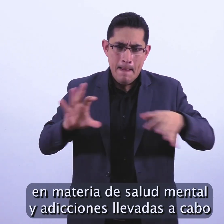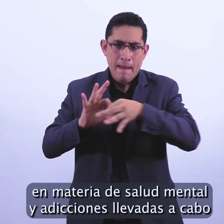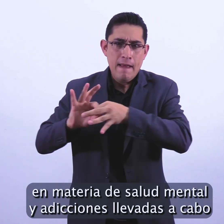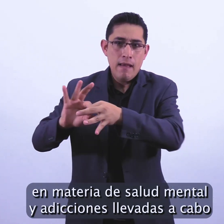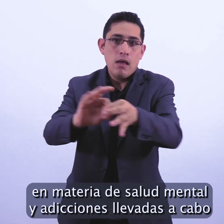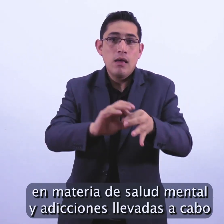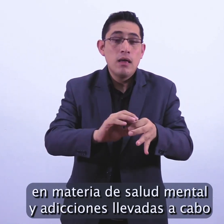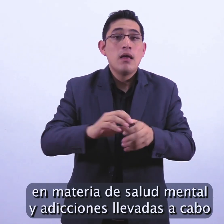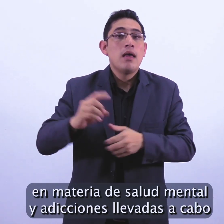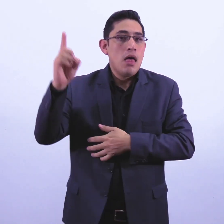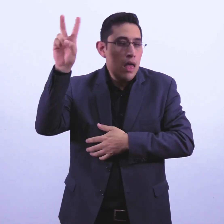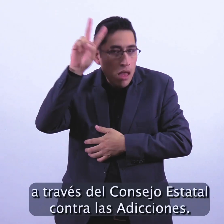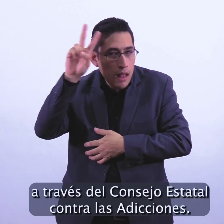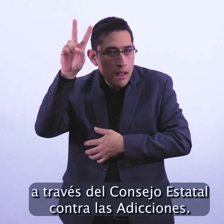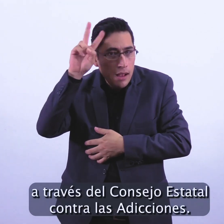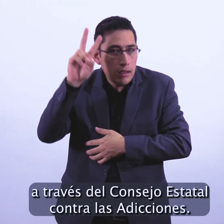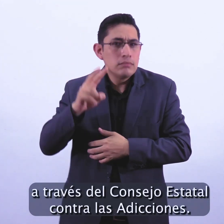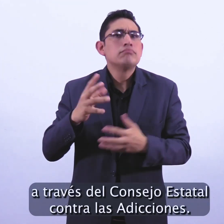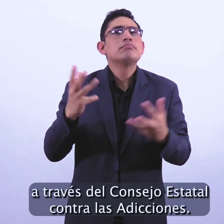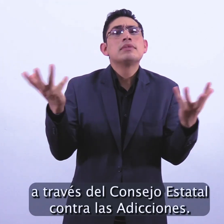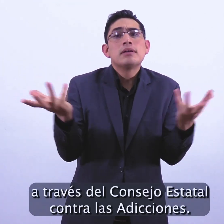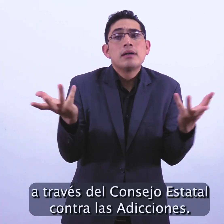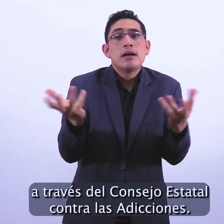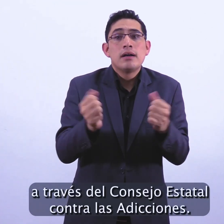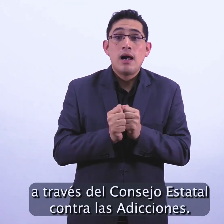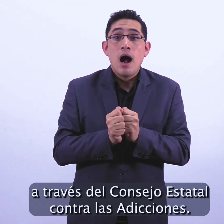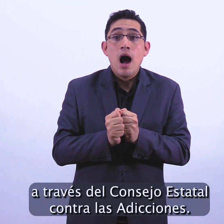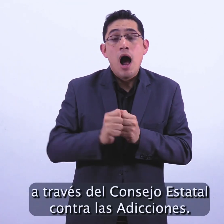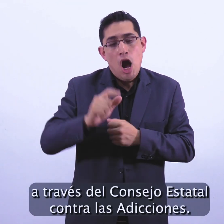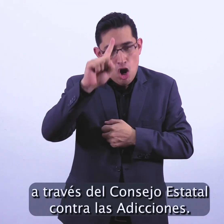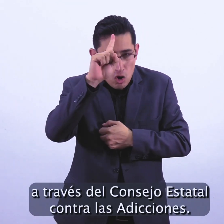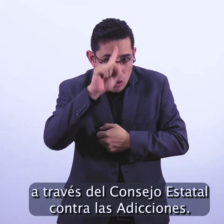llevadas a cabo a través del Consejo Estatal contra las Adicciones.